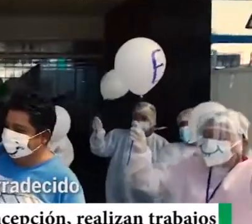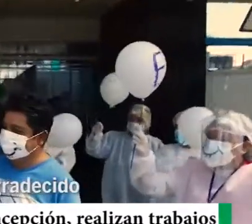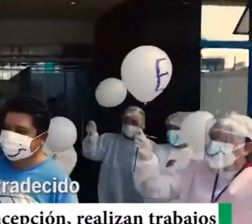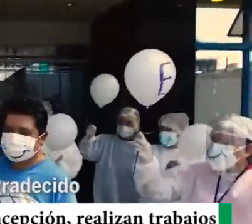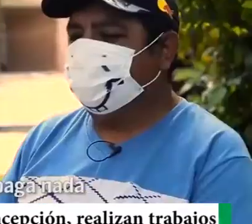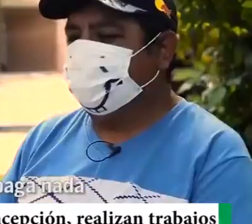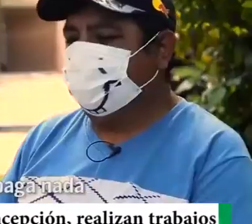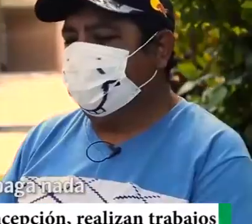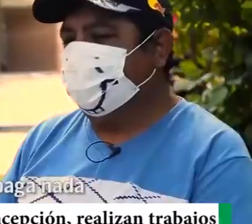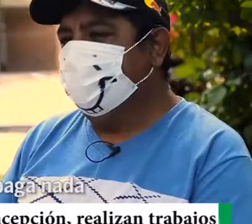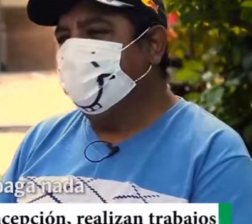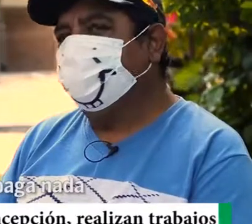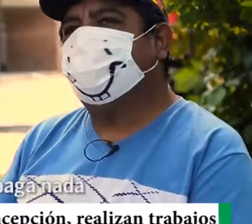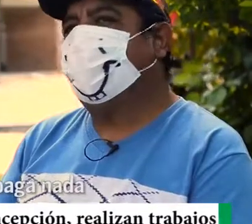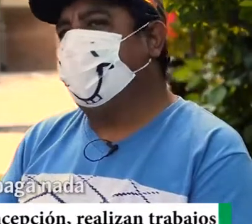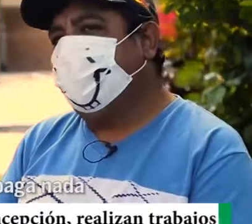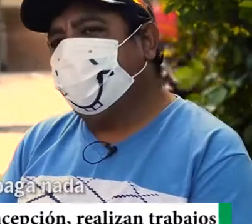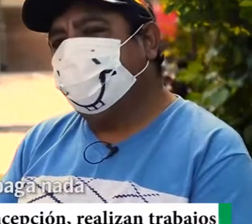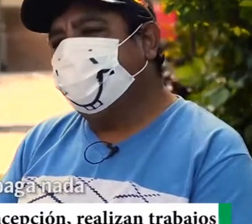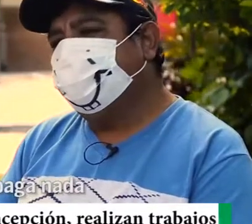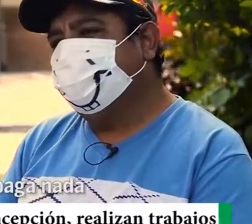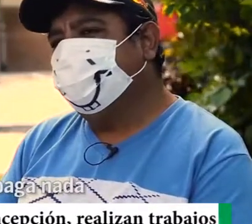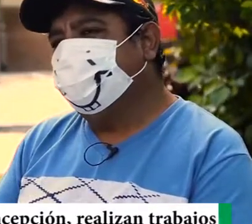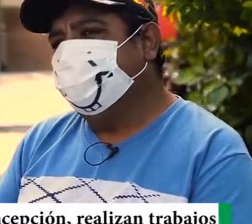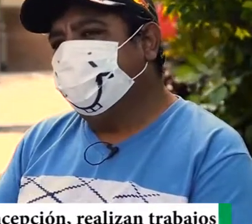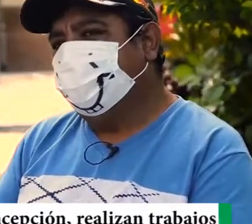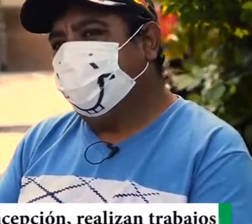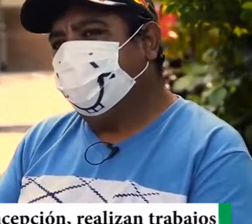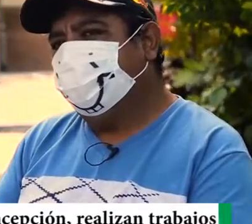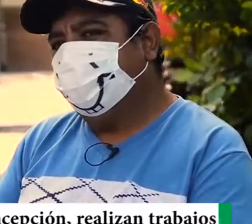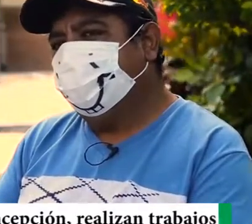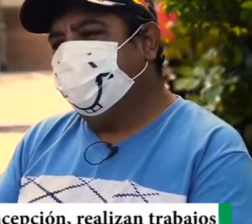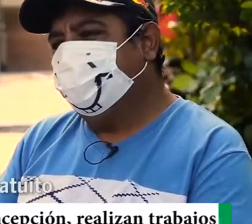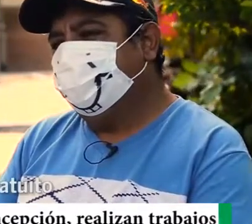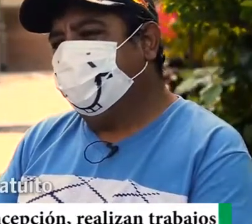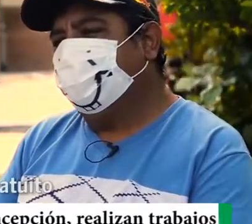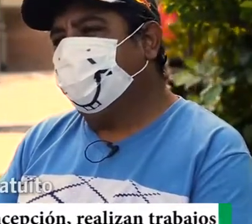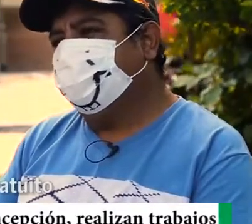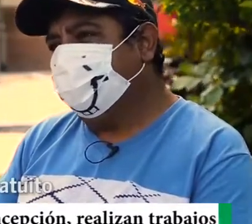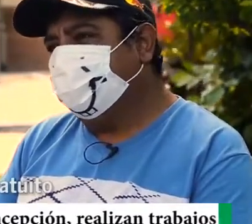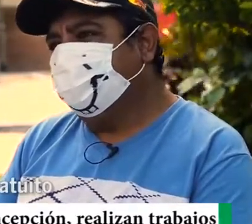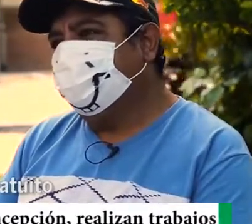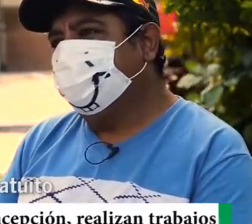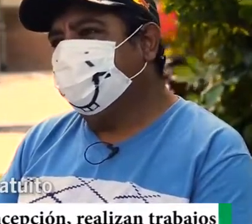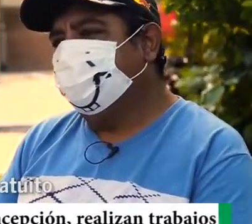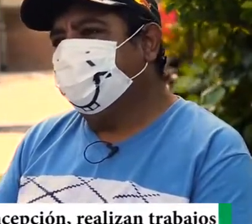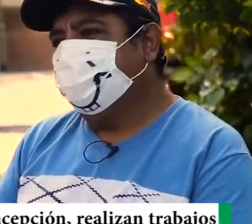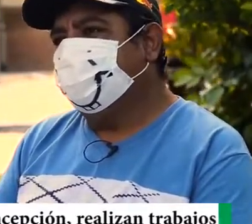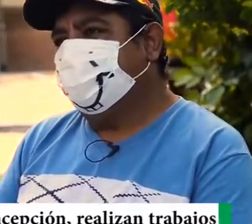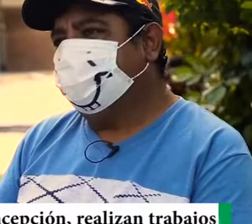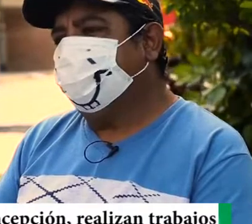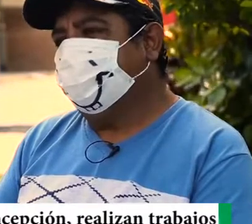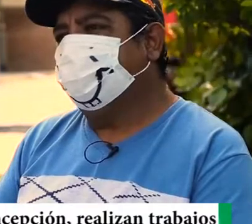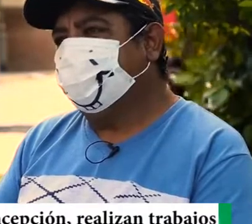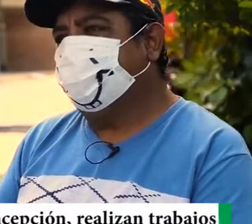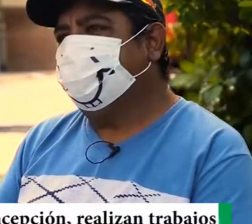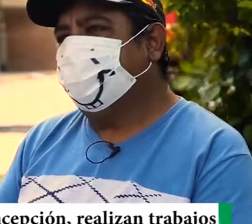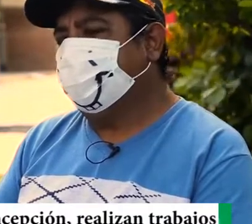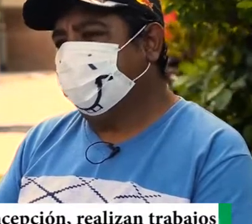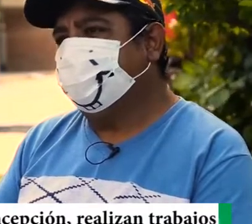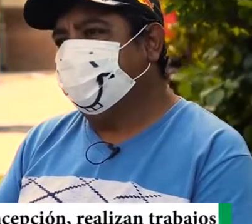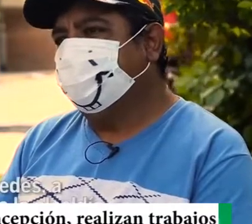muy agradecido, porque no se paga nada, ya, todo es gratuito, gracias,